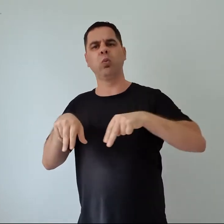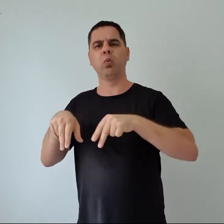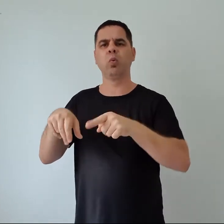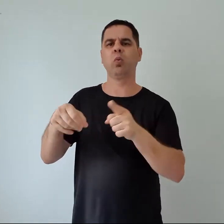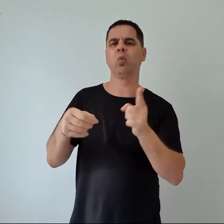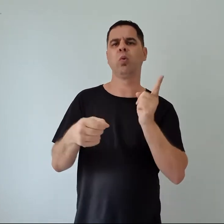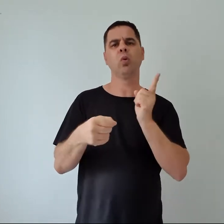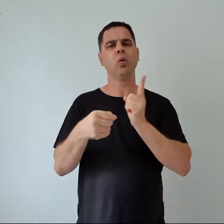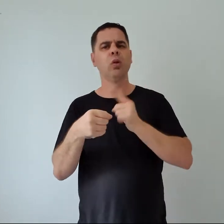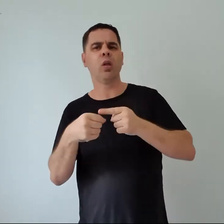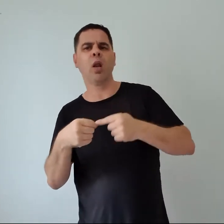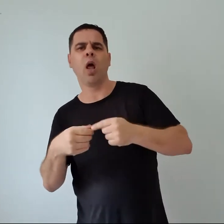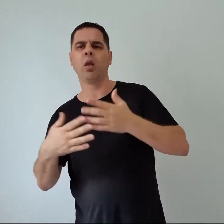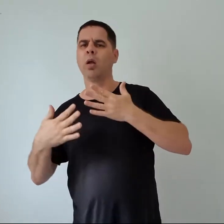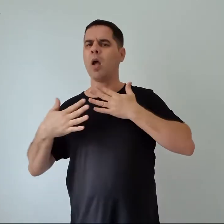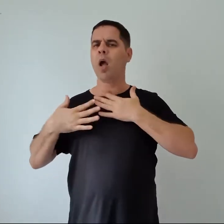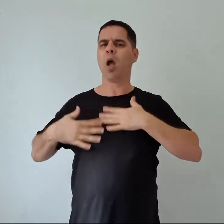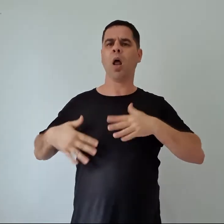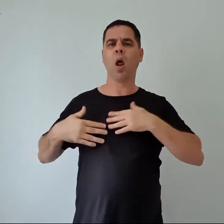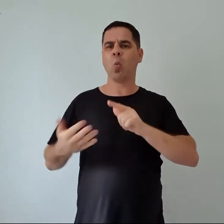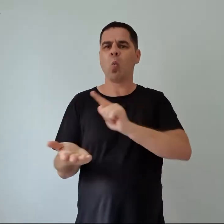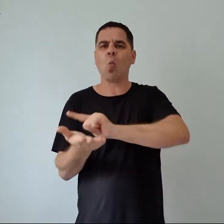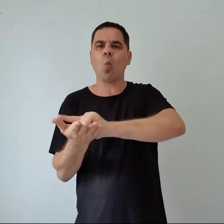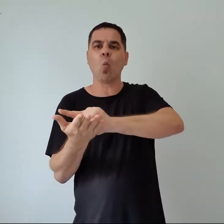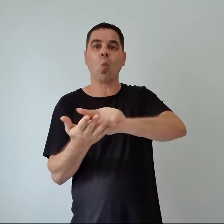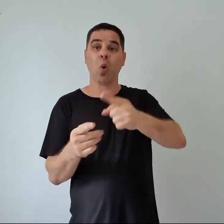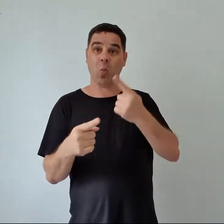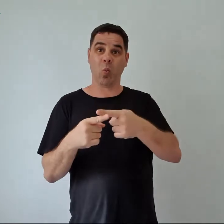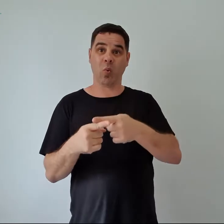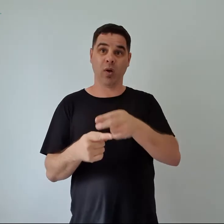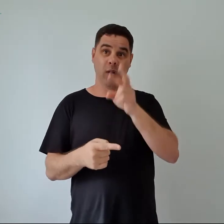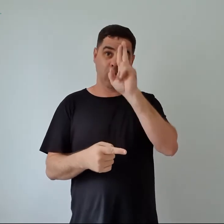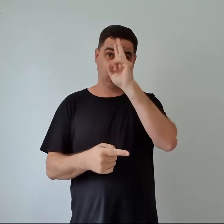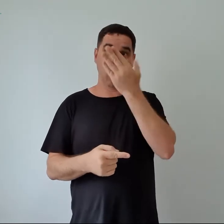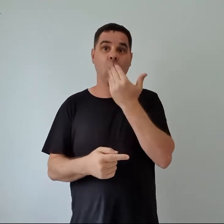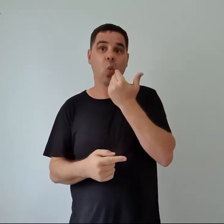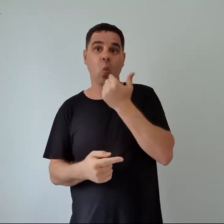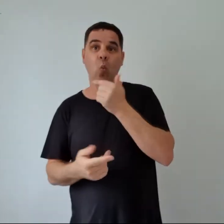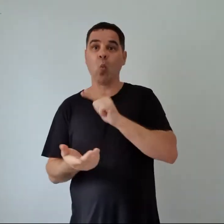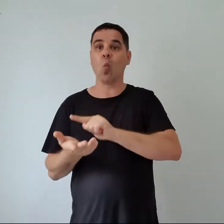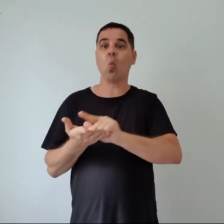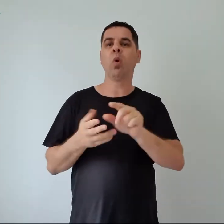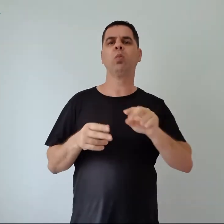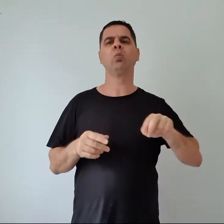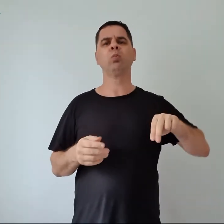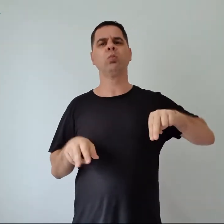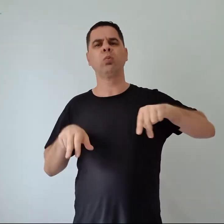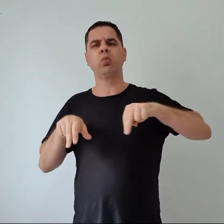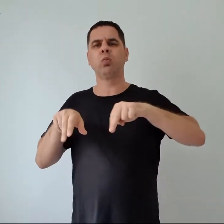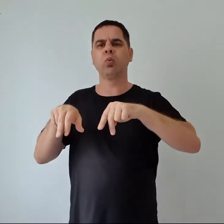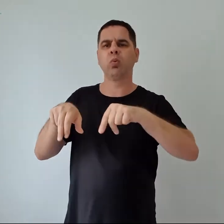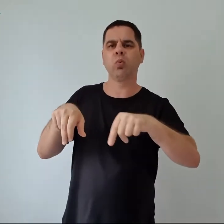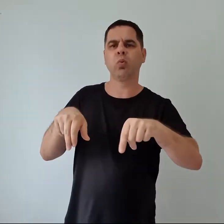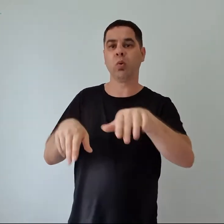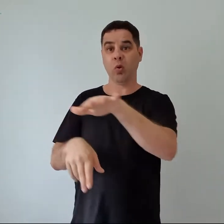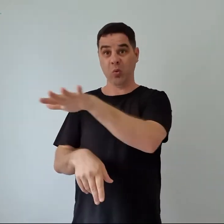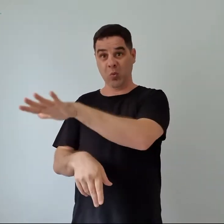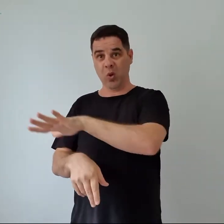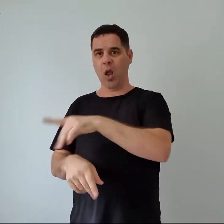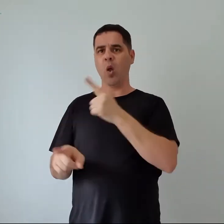medieval. Ninguém nas ruas, era hora do almoço. Até que chegamos a um largo e